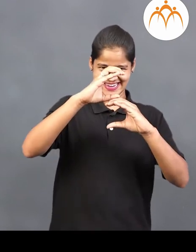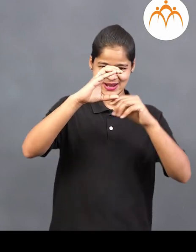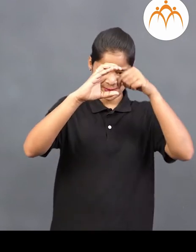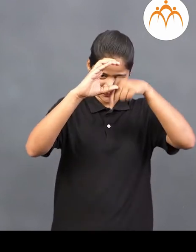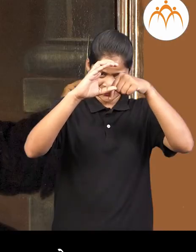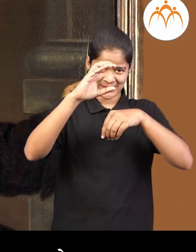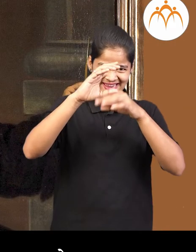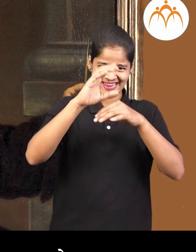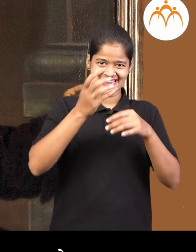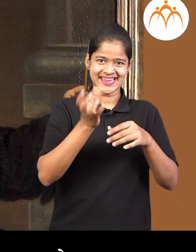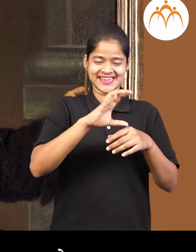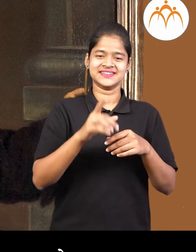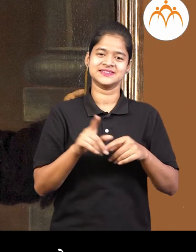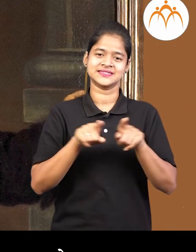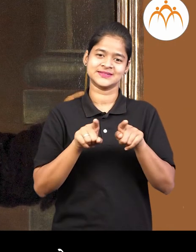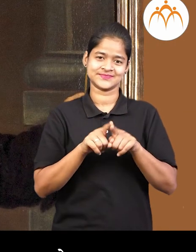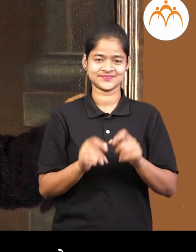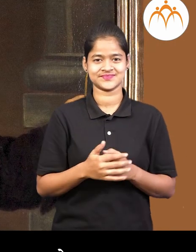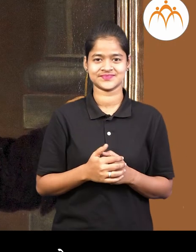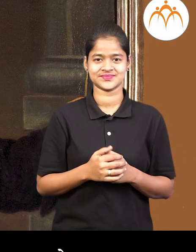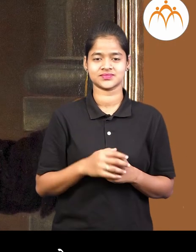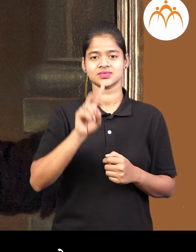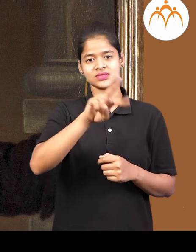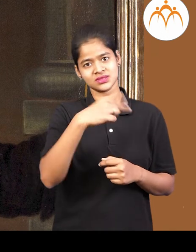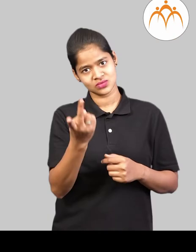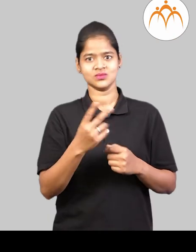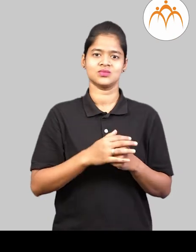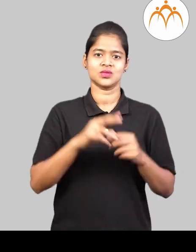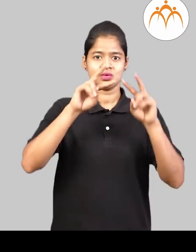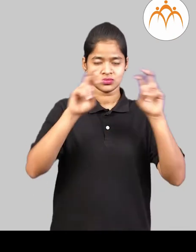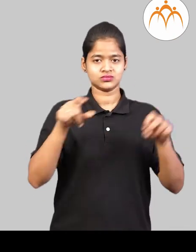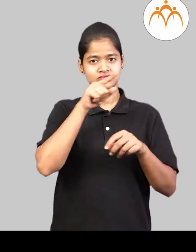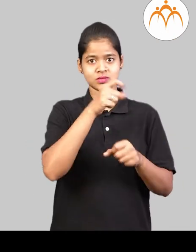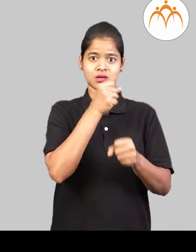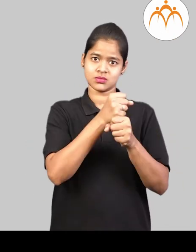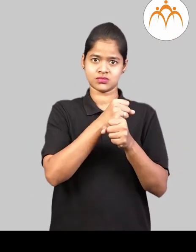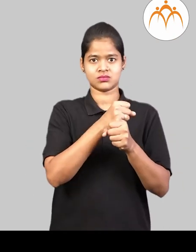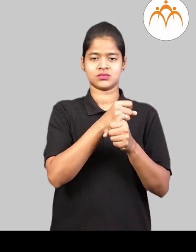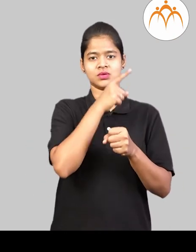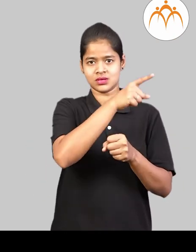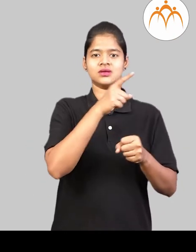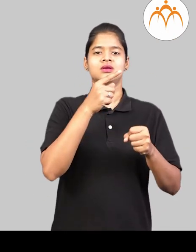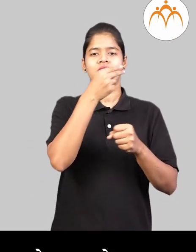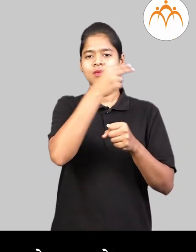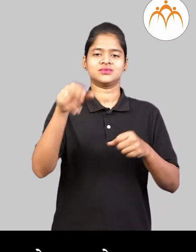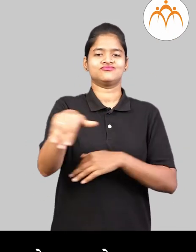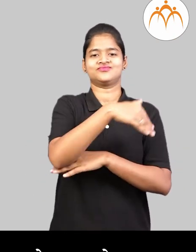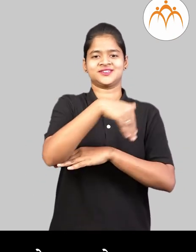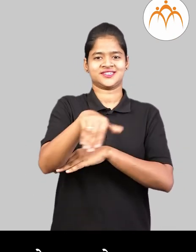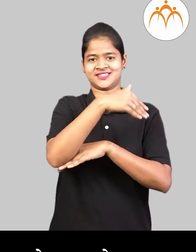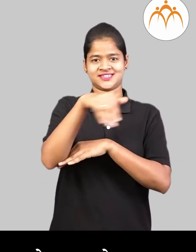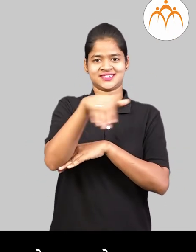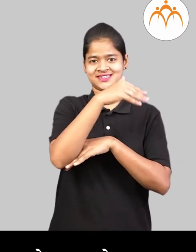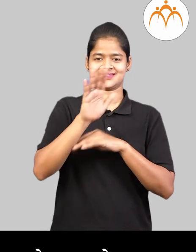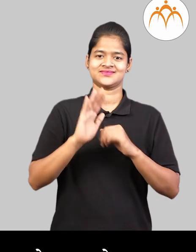त्यान अंतर गैलिलियो नावाचे शास्त्र द्न्याने लंबक आचे घटियाले सा शोद लावला लंबक